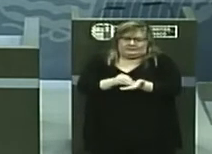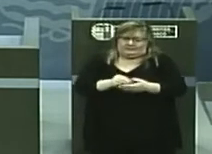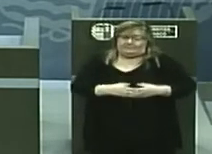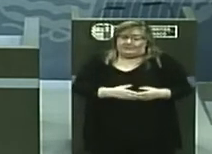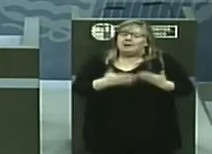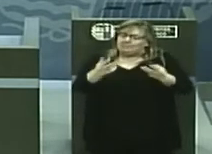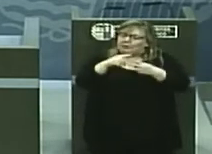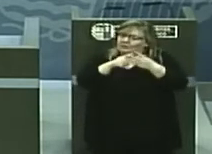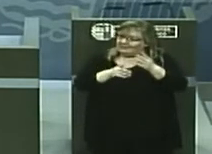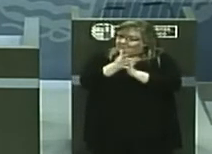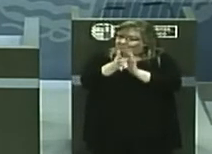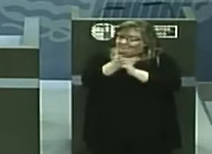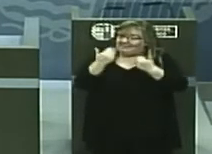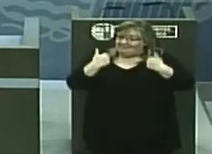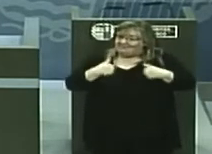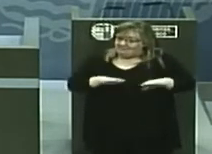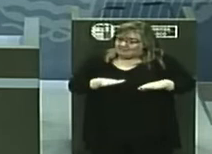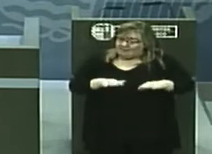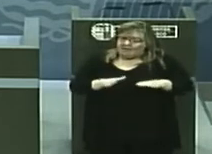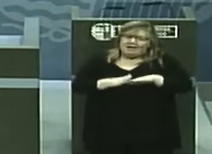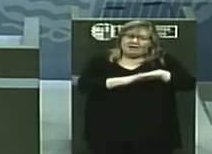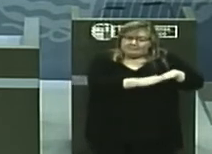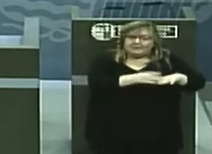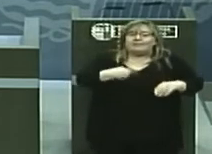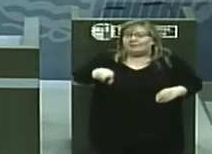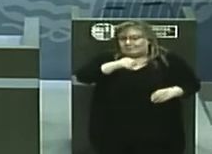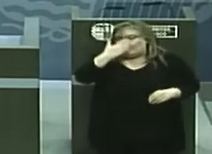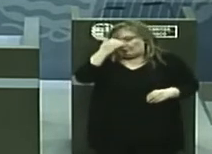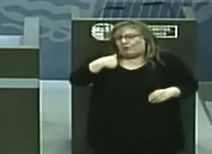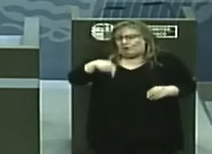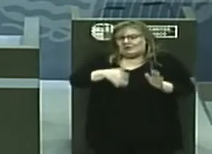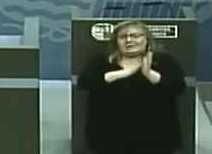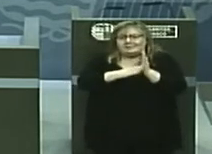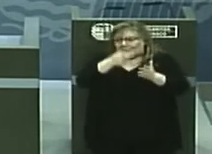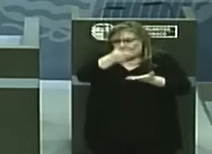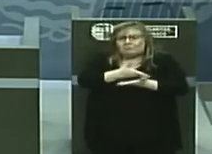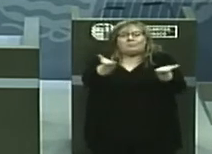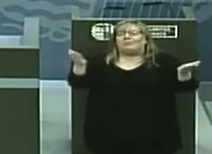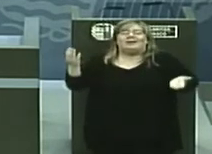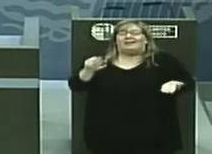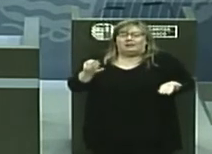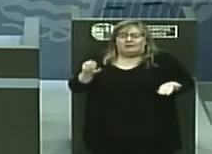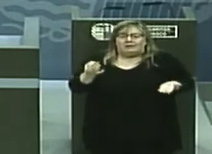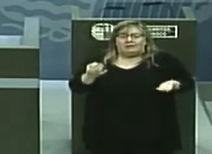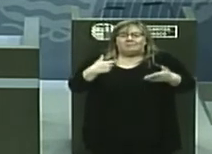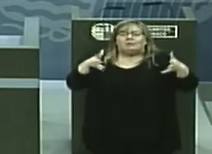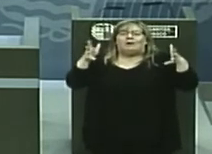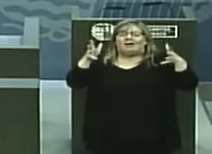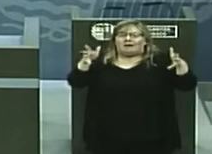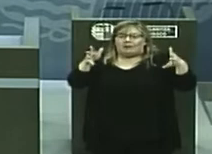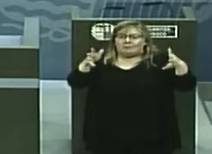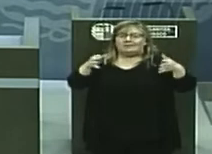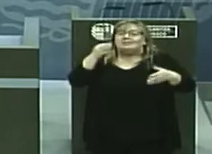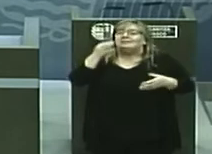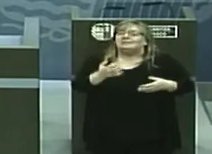de estas precauciones que hemos de adoptar, me gustaría recordar hoy a la población las medidas que recomendamos en el